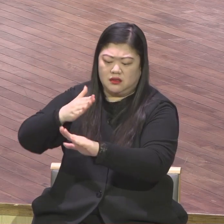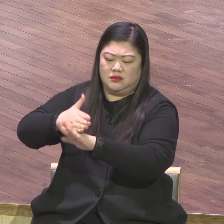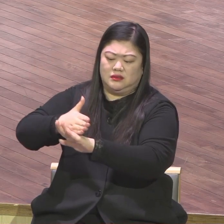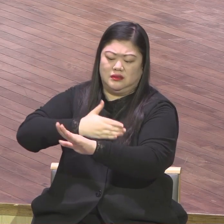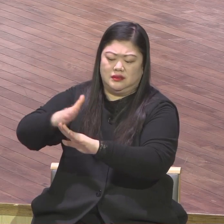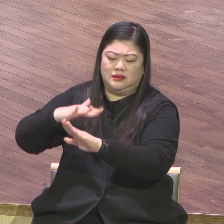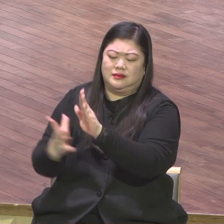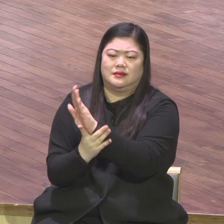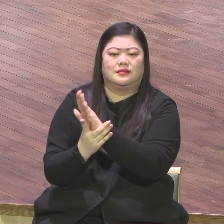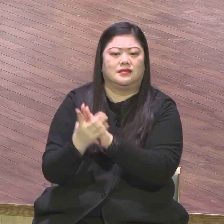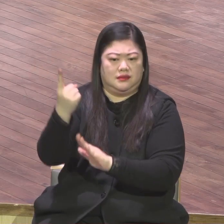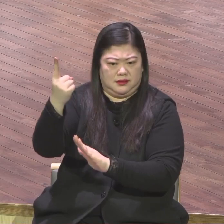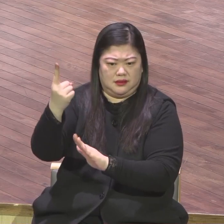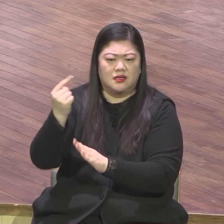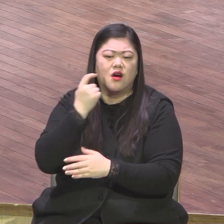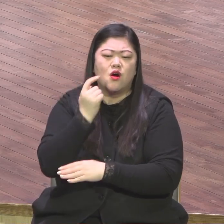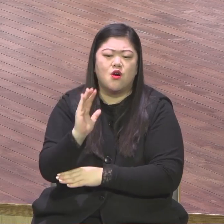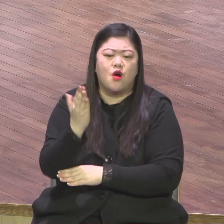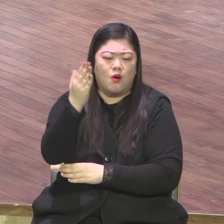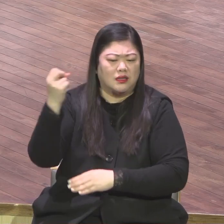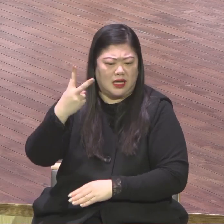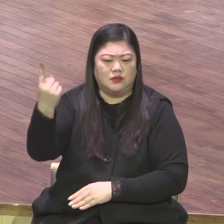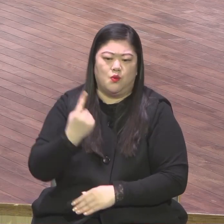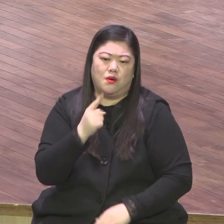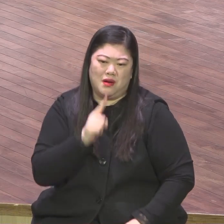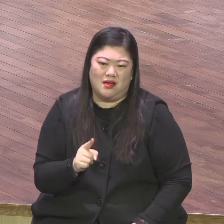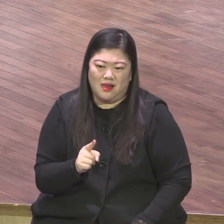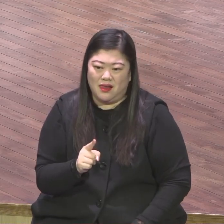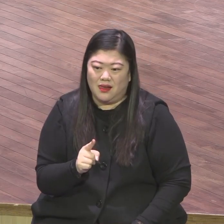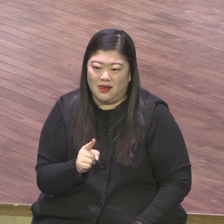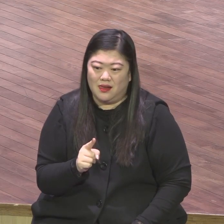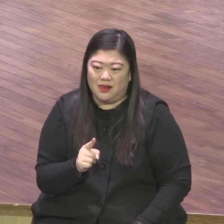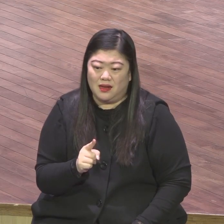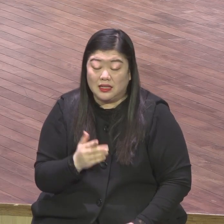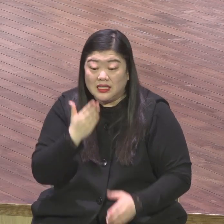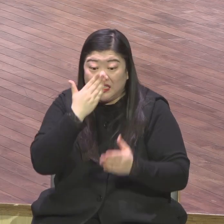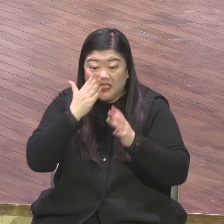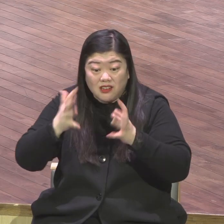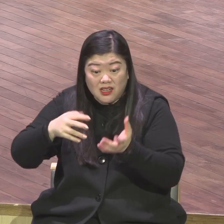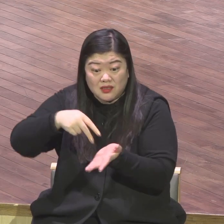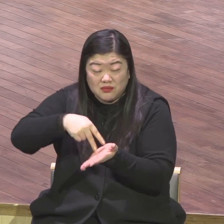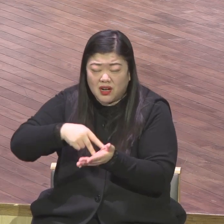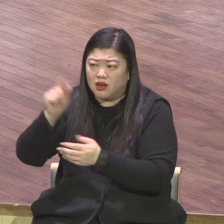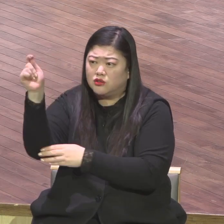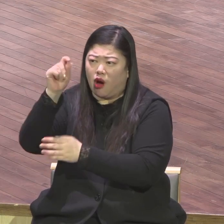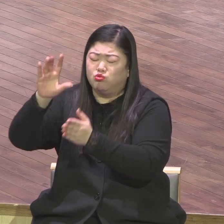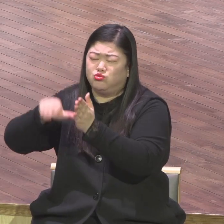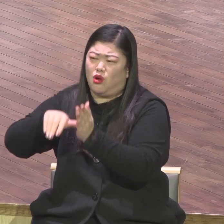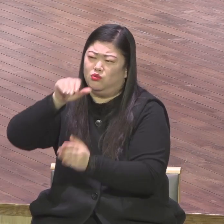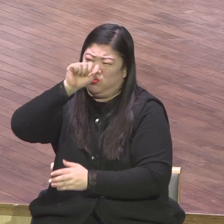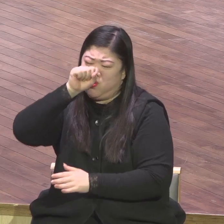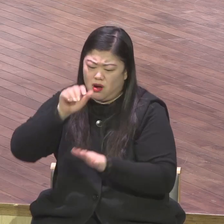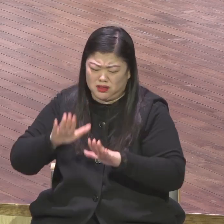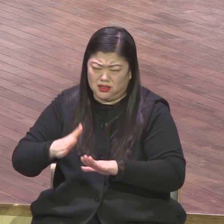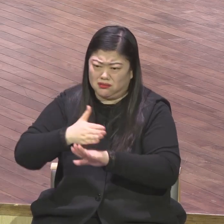대단했는데 그런 이스라엘의 지금은 영적으로 완전히 무너져 허물어져